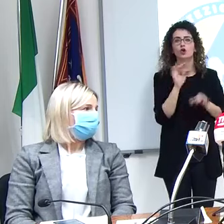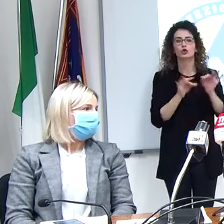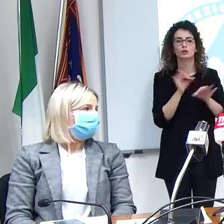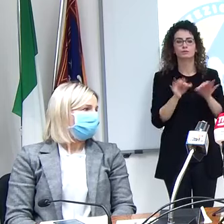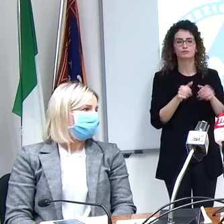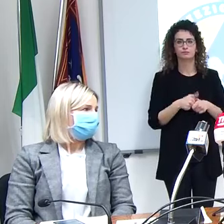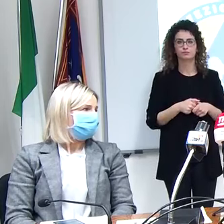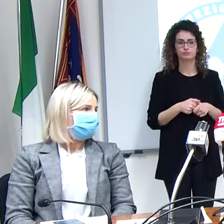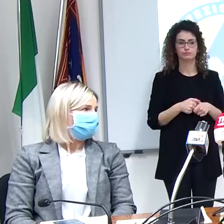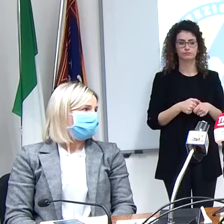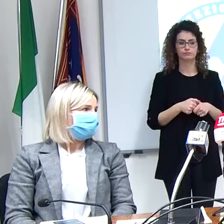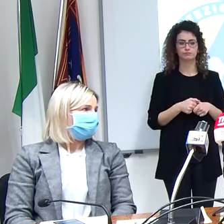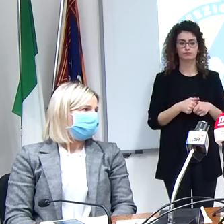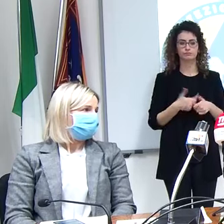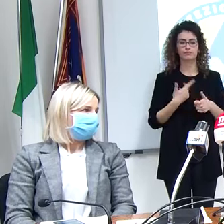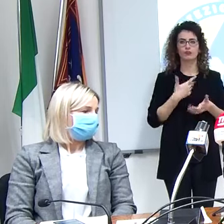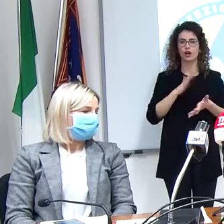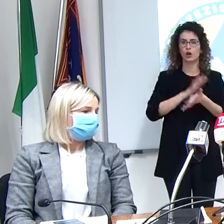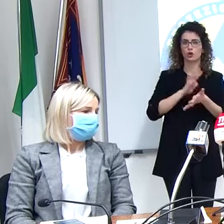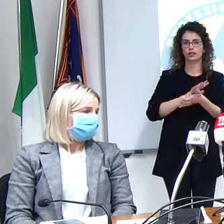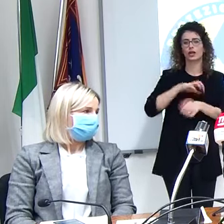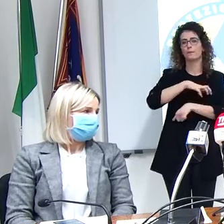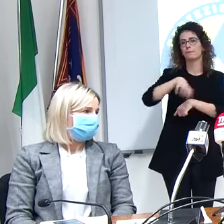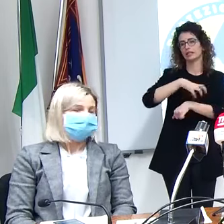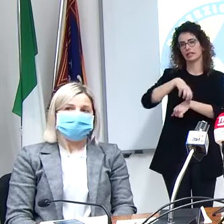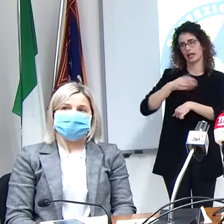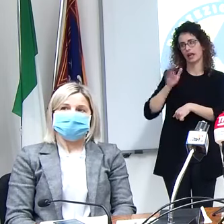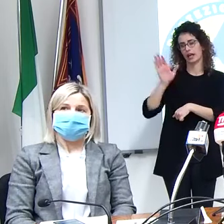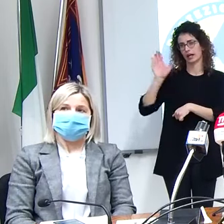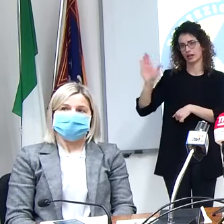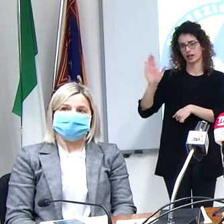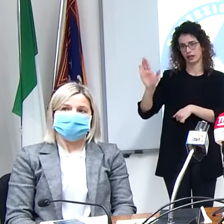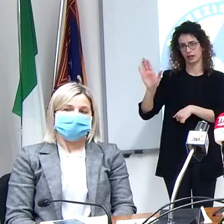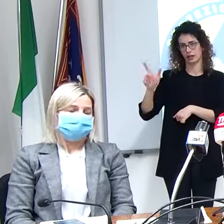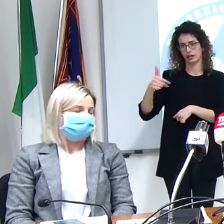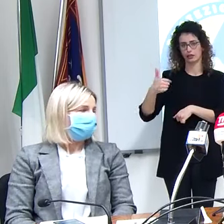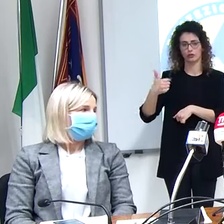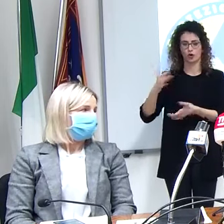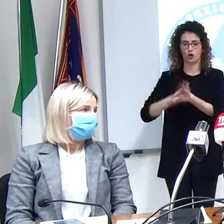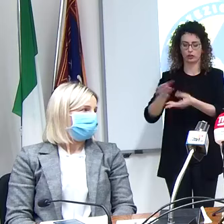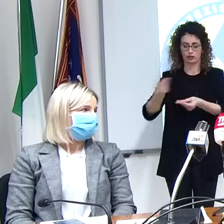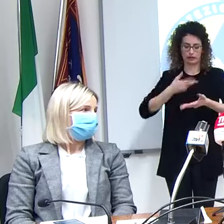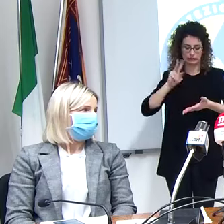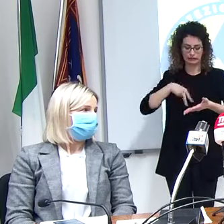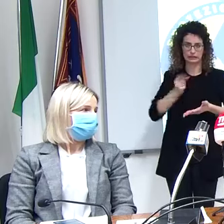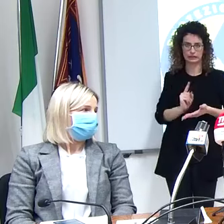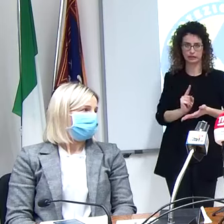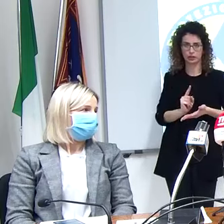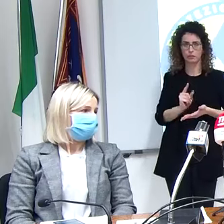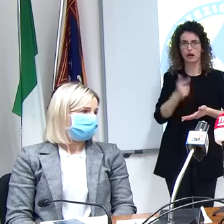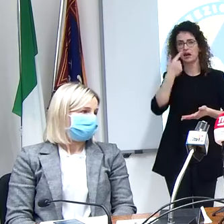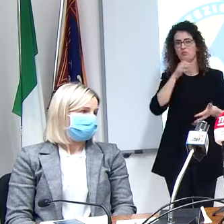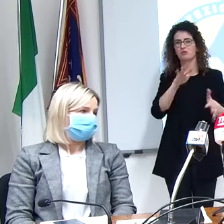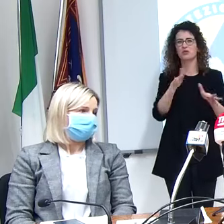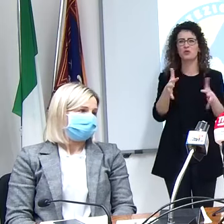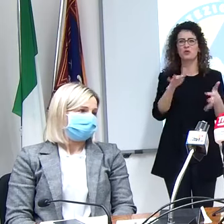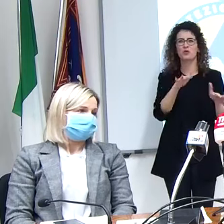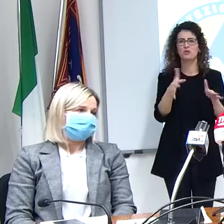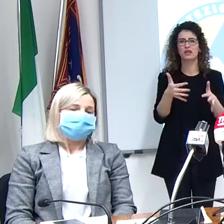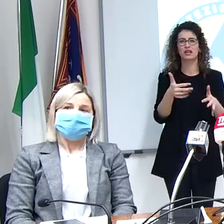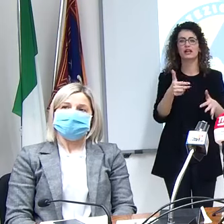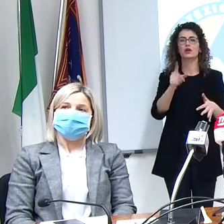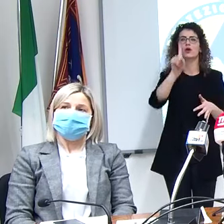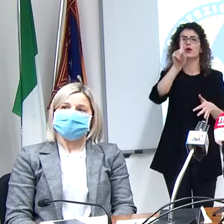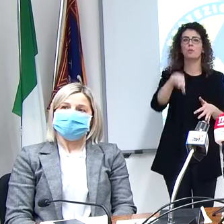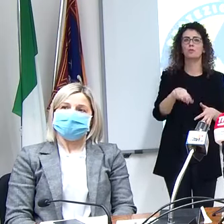allora i contratti li ha fatti il ministero e non ci ha dato i contratti in mano però sappiamo più o meno 1500